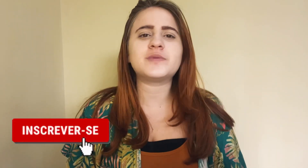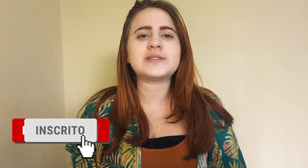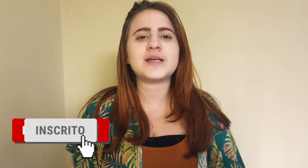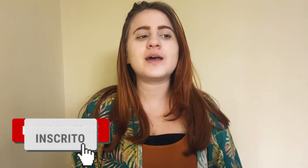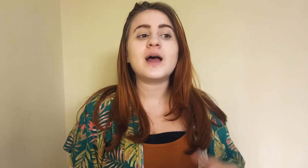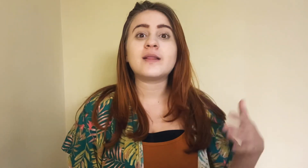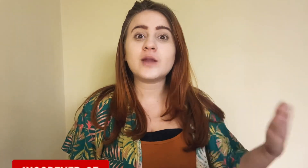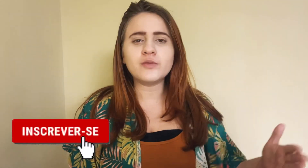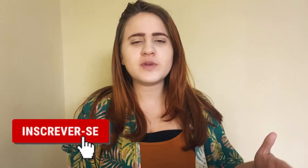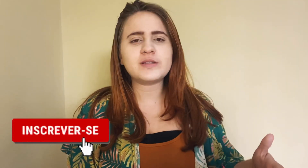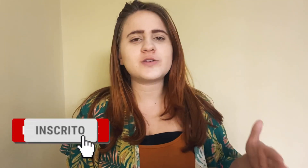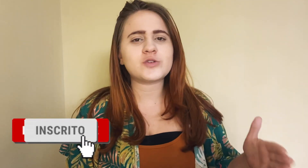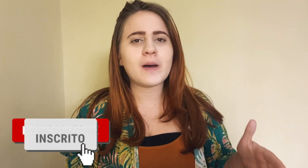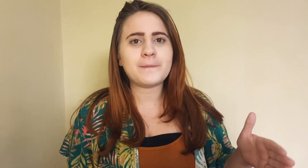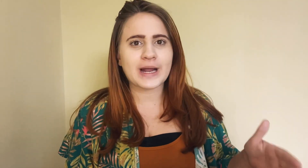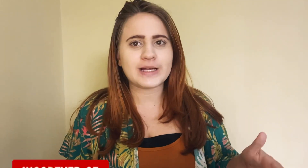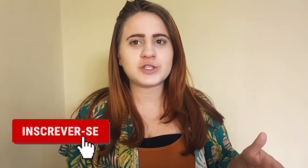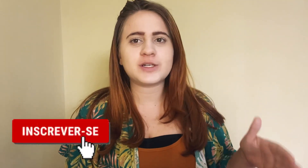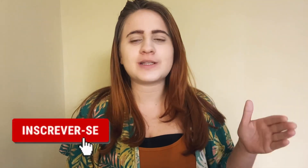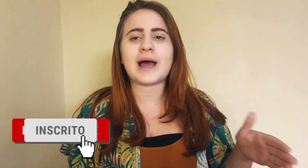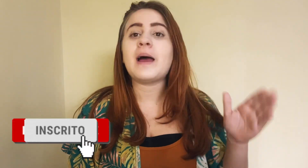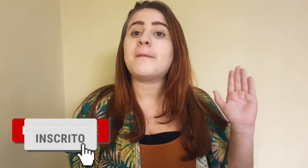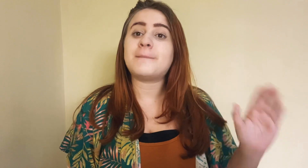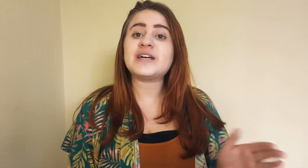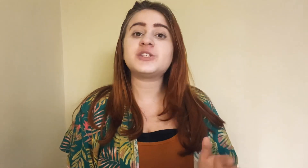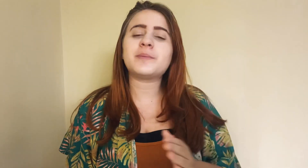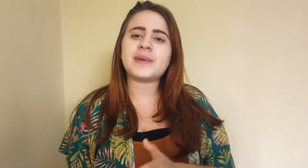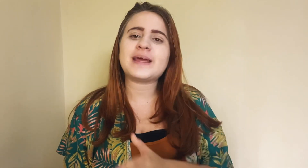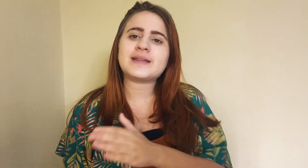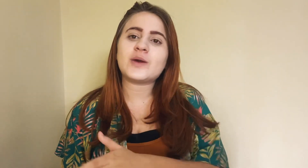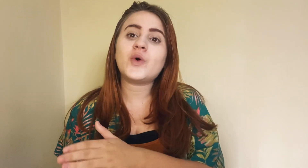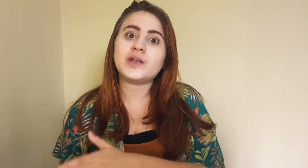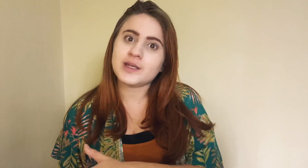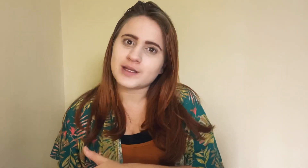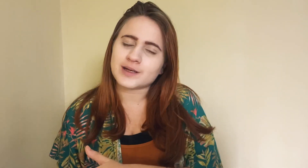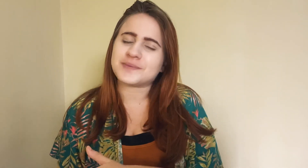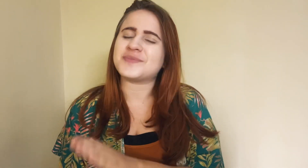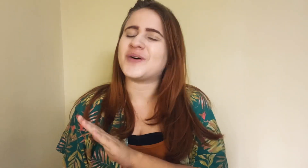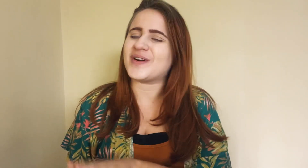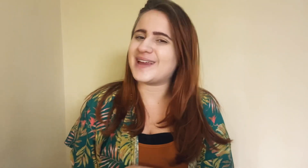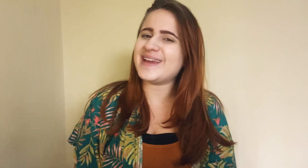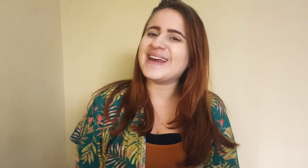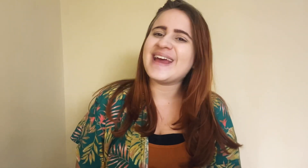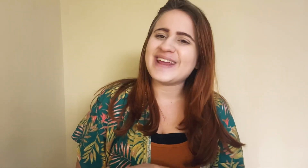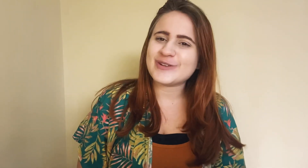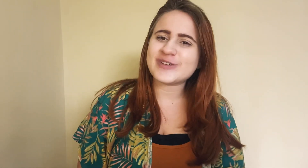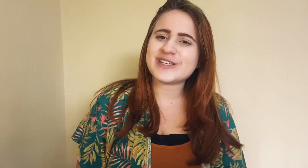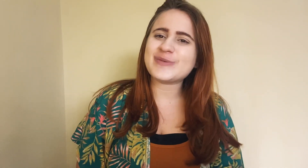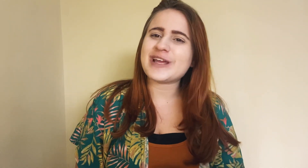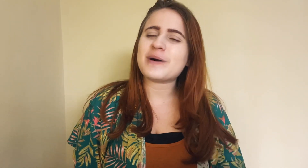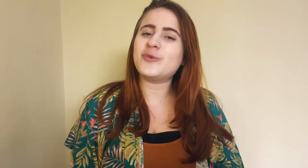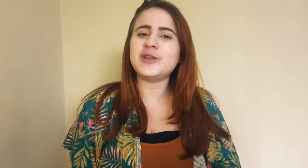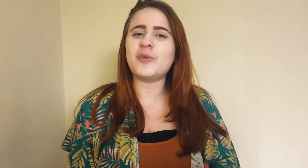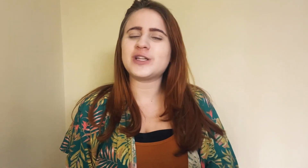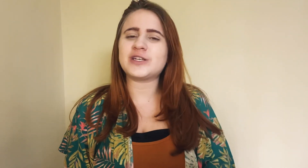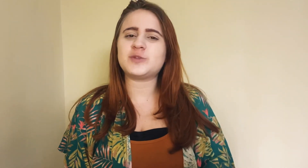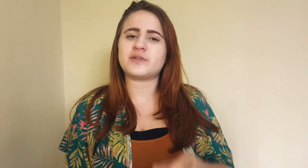você não vise só a prática, tá? Mas também a teoria, ok? E eu trouxe aqui um tema muito importante pra